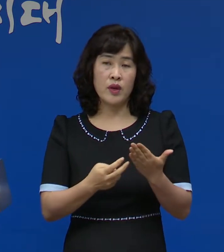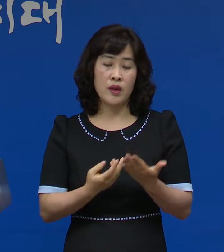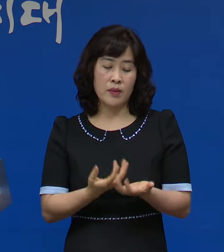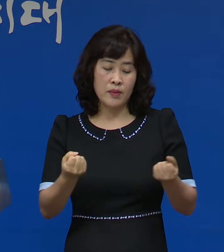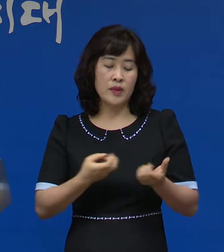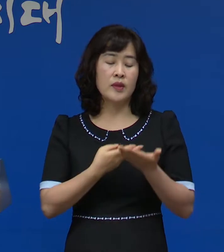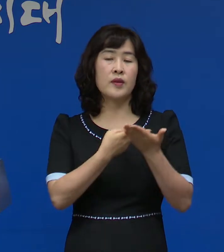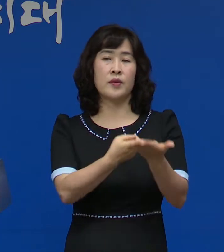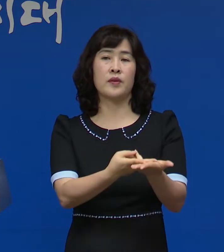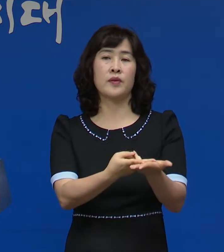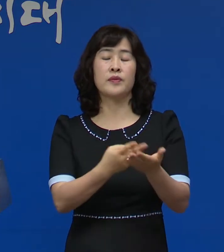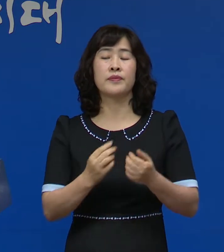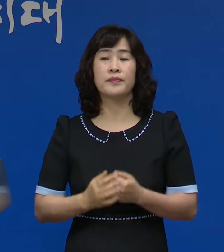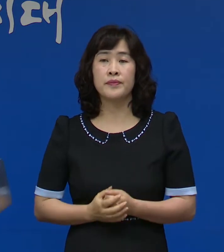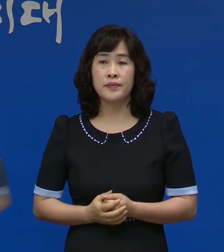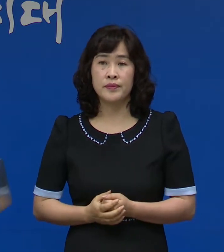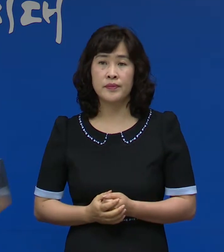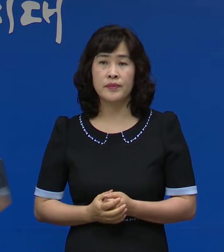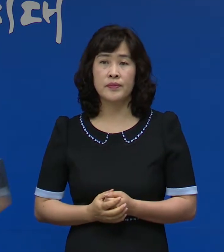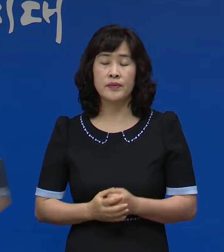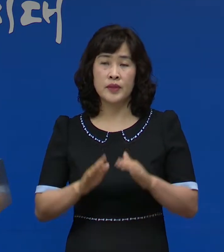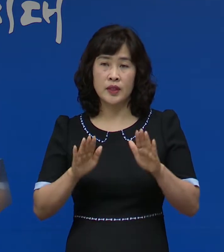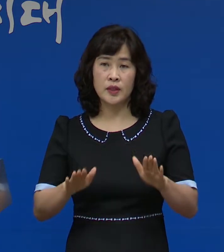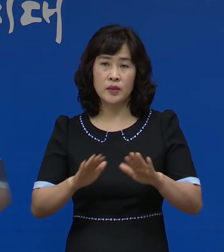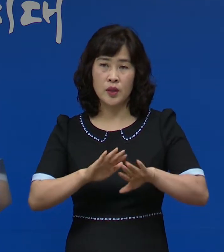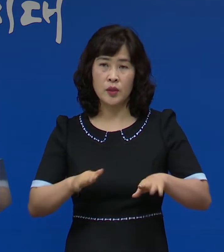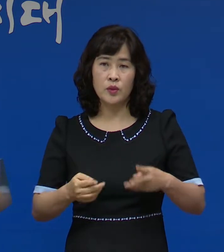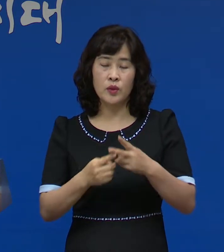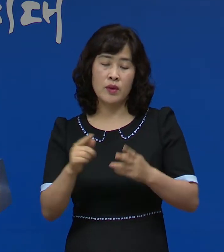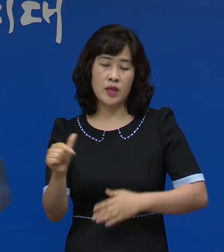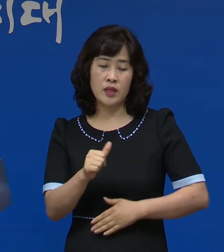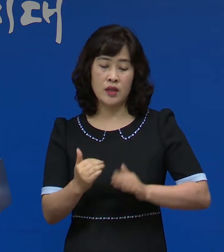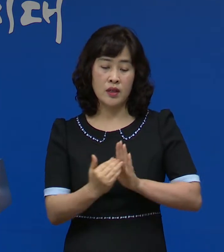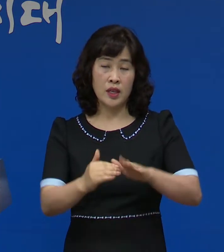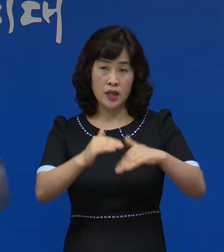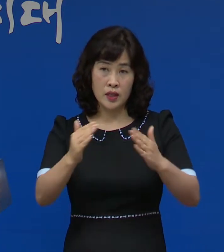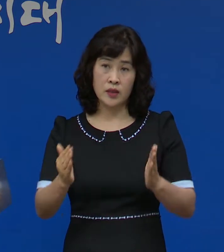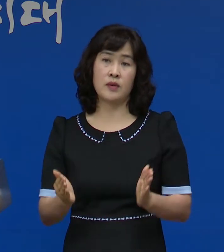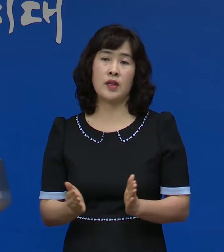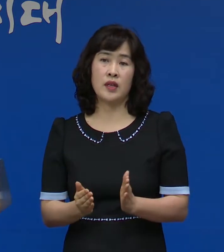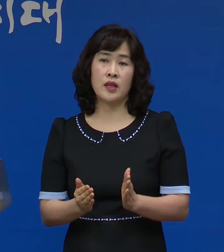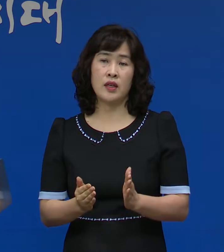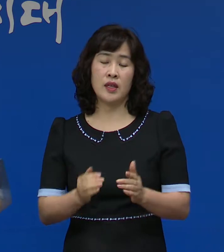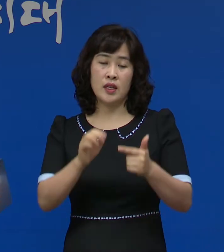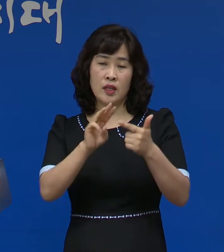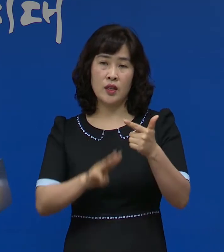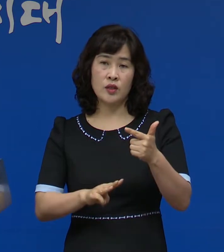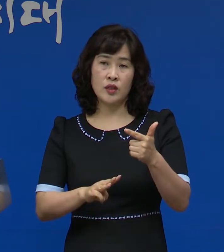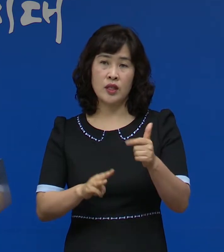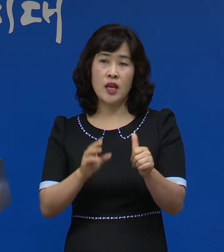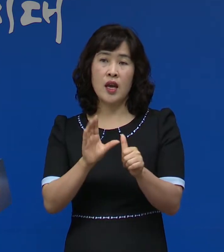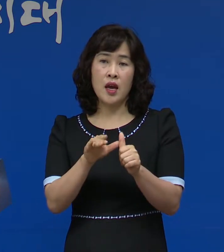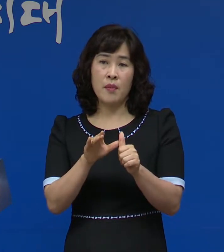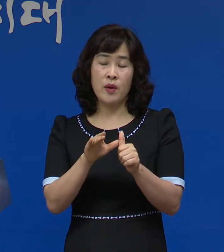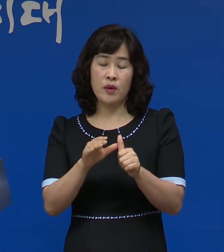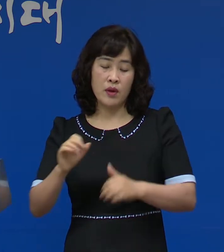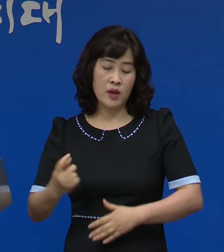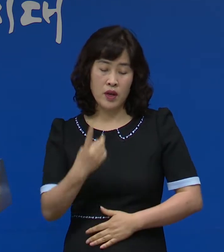입원 조치하였으며 현재 우리도 신속대응팀과 나주시 한평군